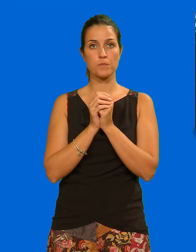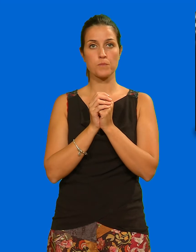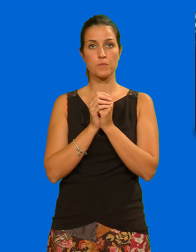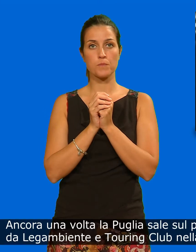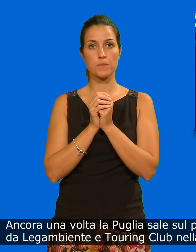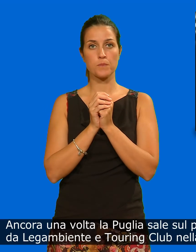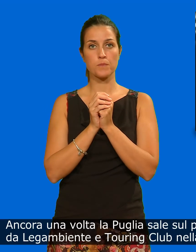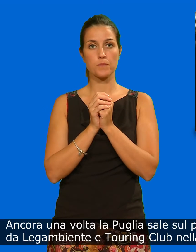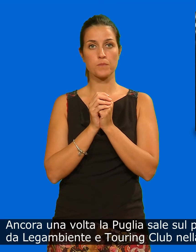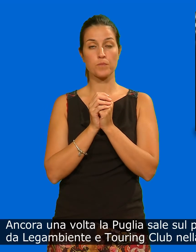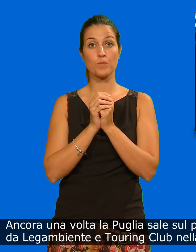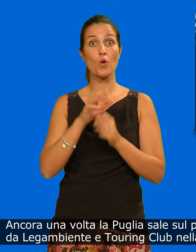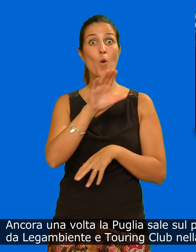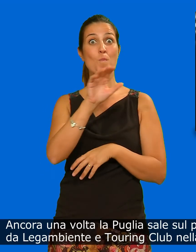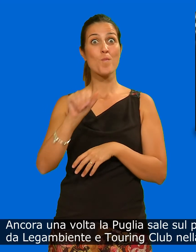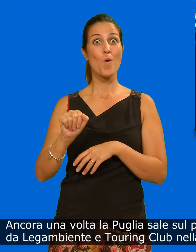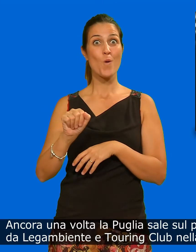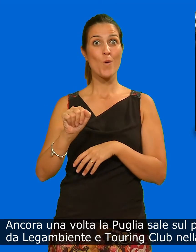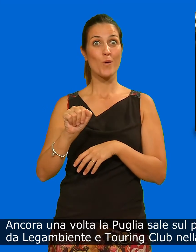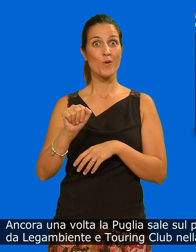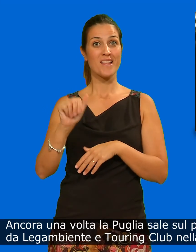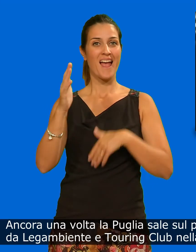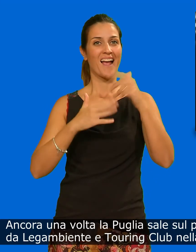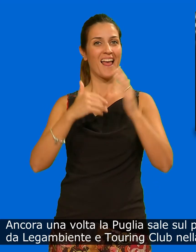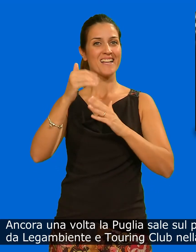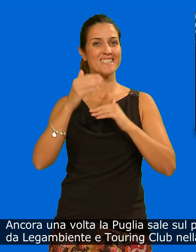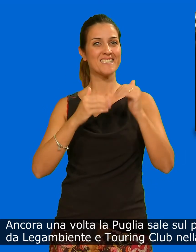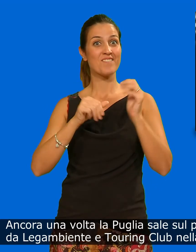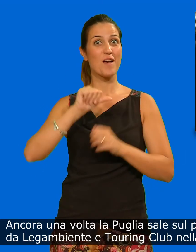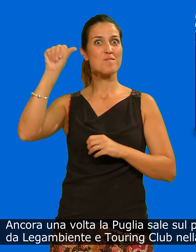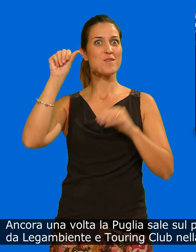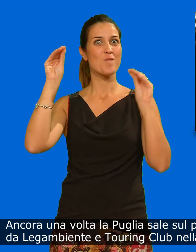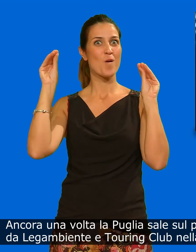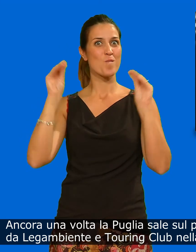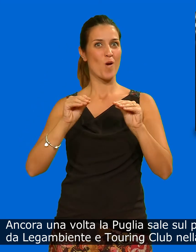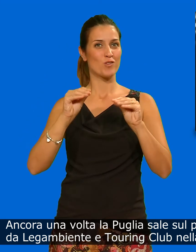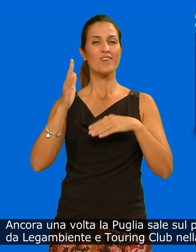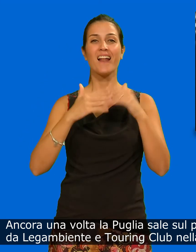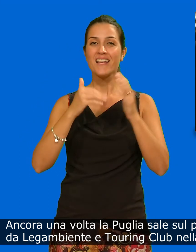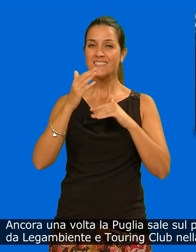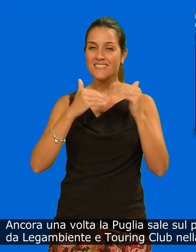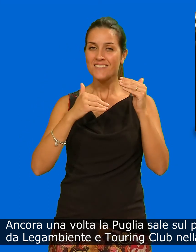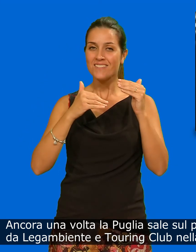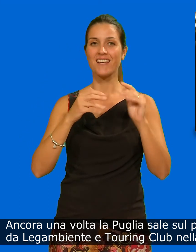ancora una volta la puglia sale sul podio della classifica stilata da lega ambiente e touring club